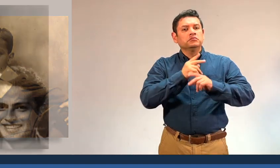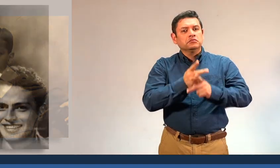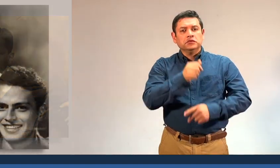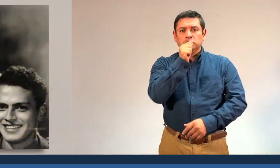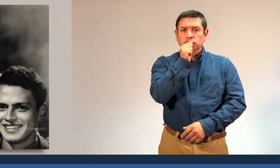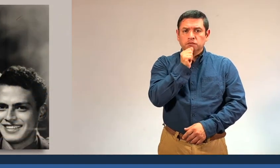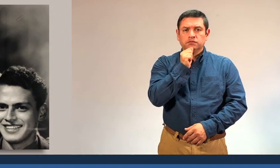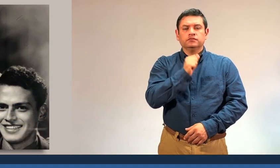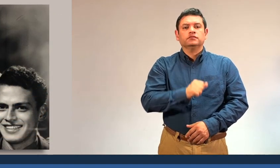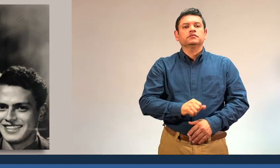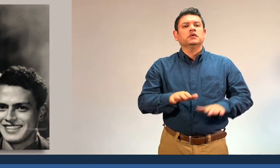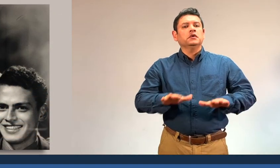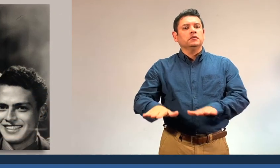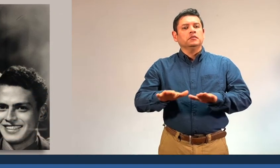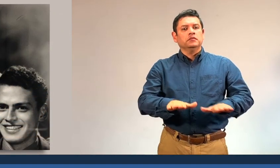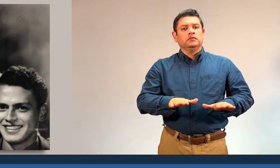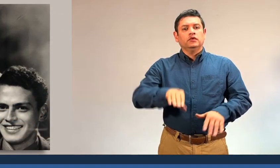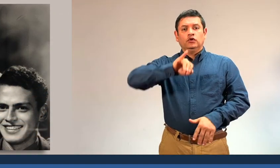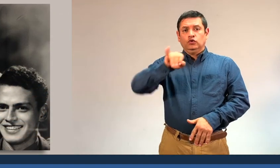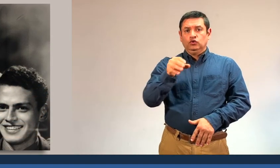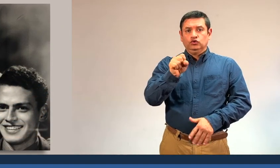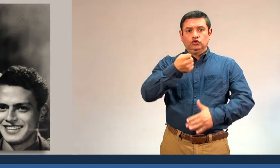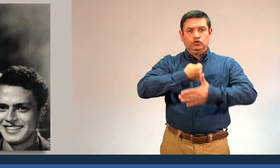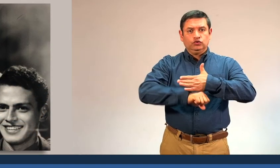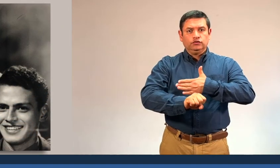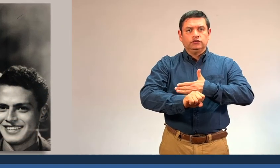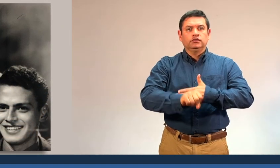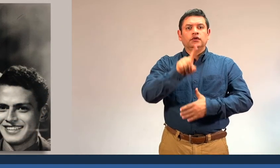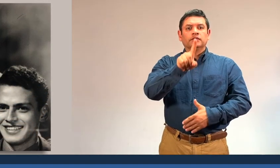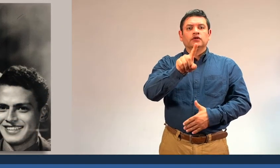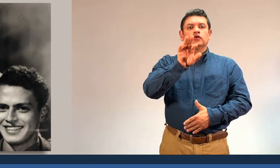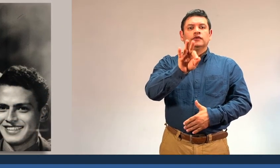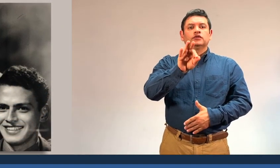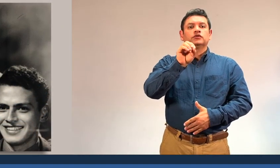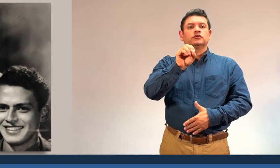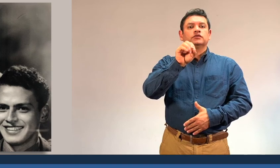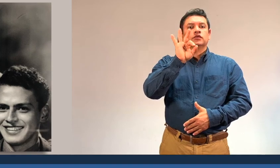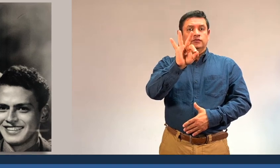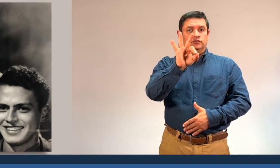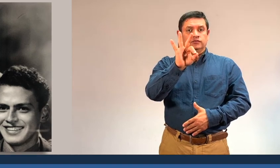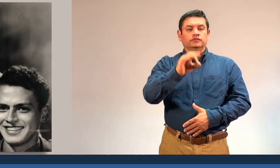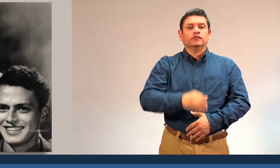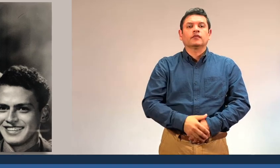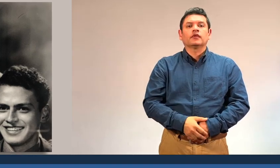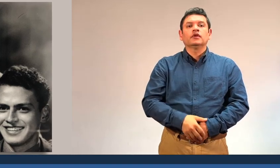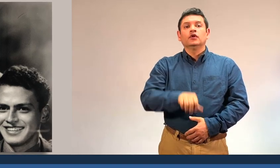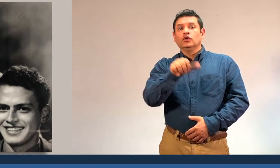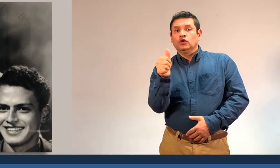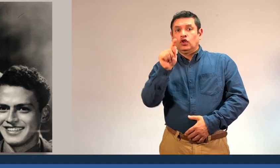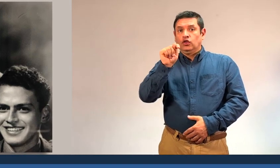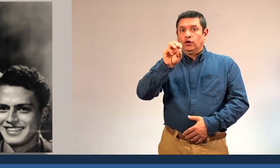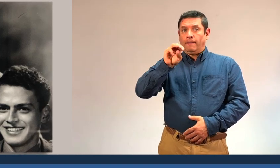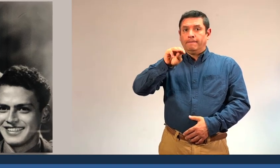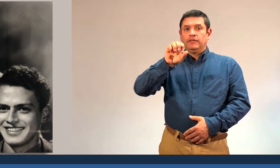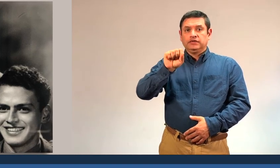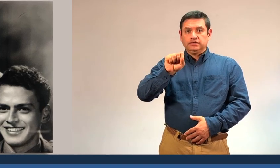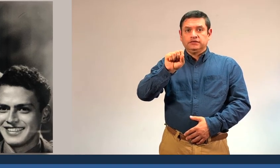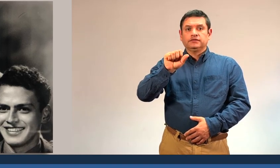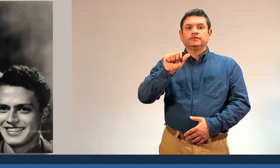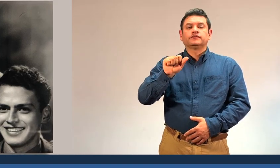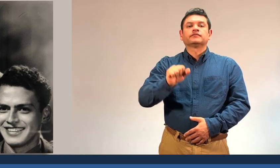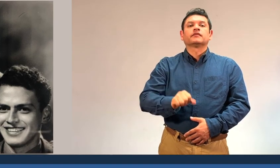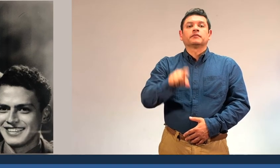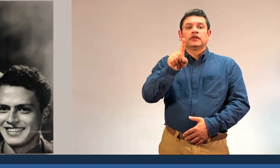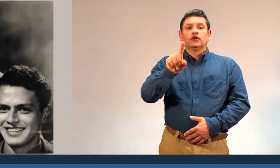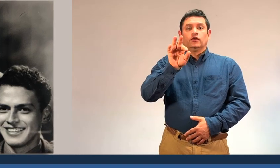José was born on January 4, 1909, and Tomás, on December 29, 1914, as part of a mother's